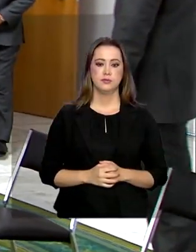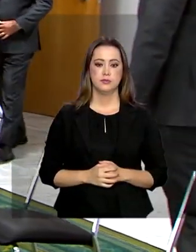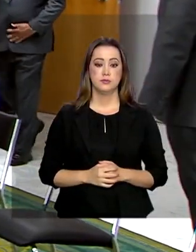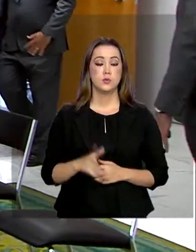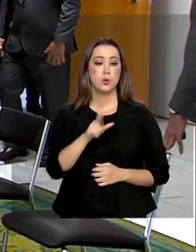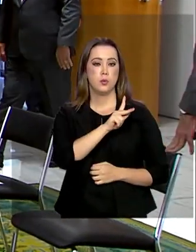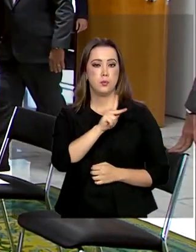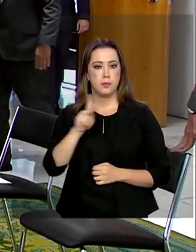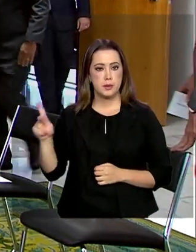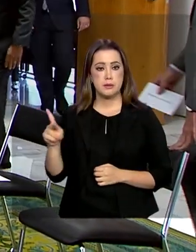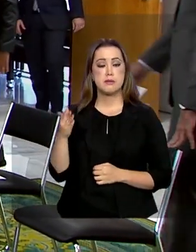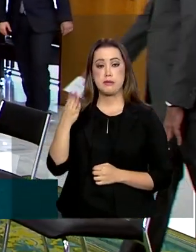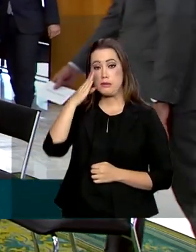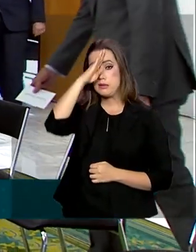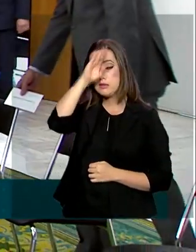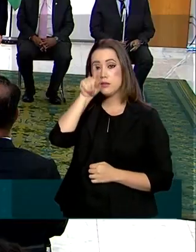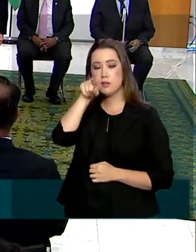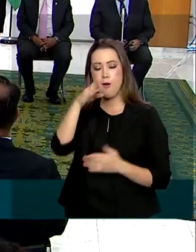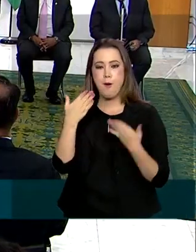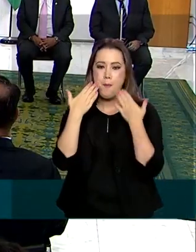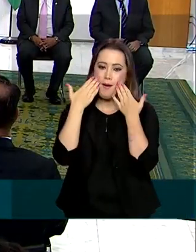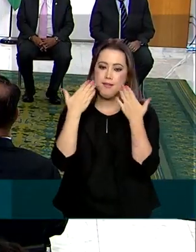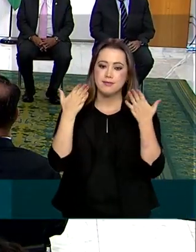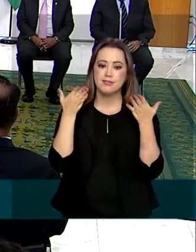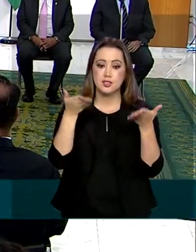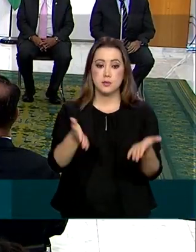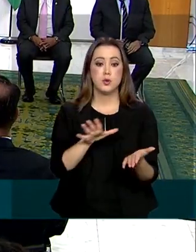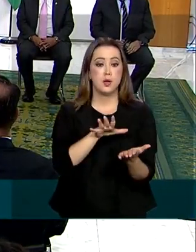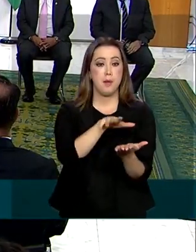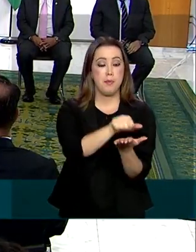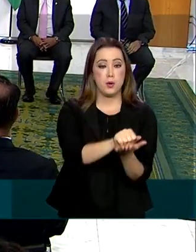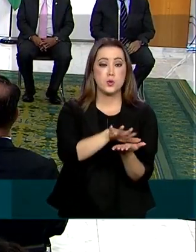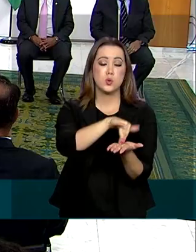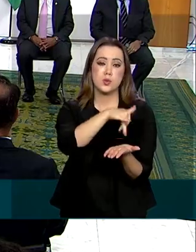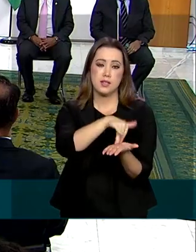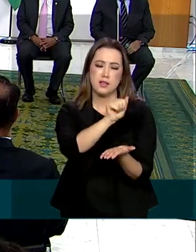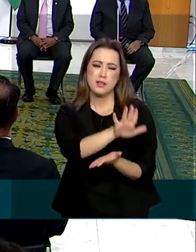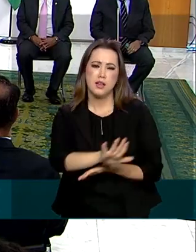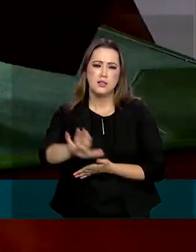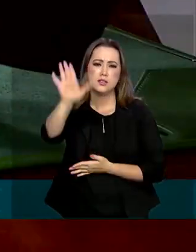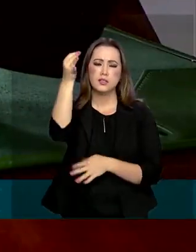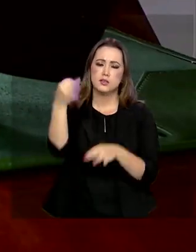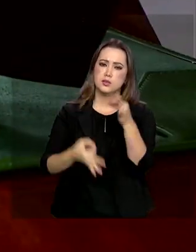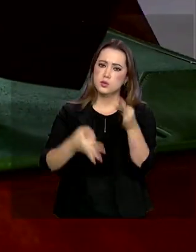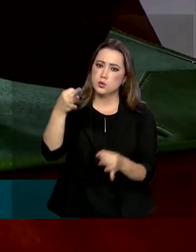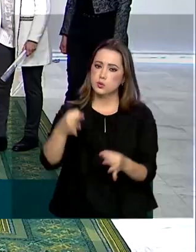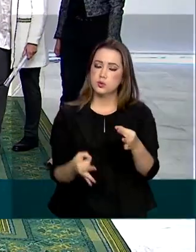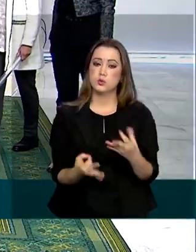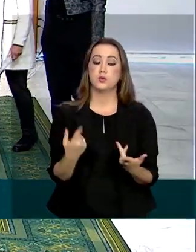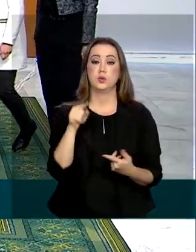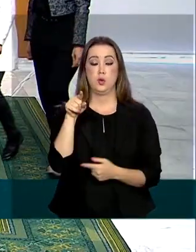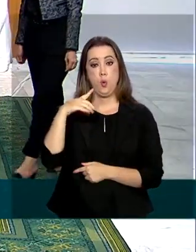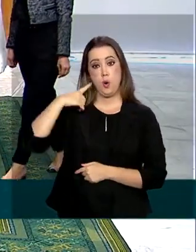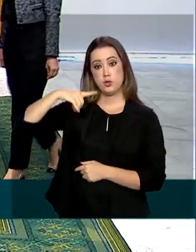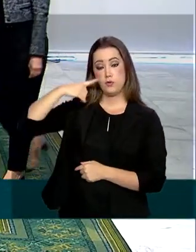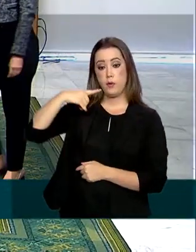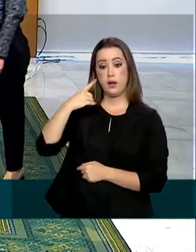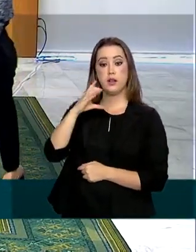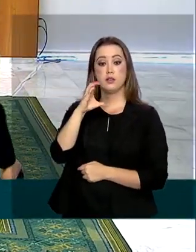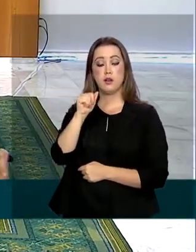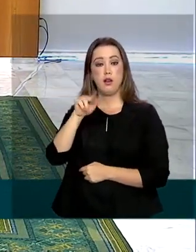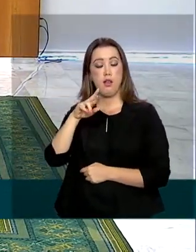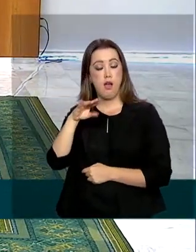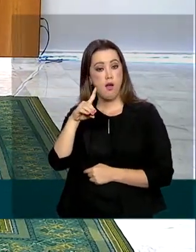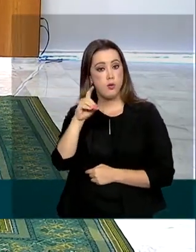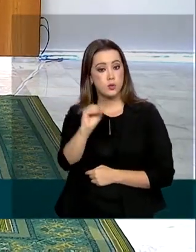O presidente Jair Bolsonaro prestigiou a cerimônia de posse do secretário nacional de Justiça. O advogado Cláudio de